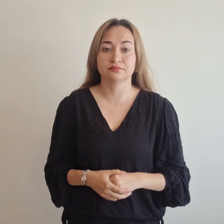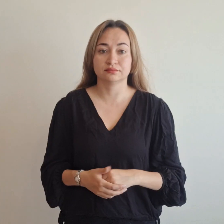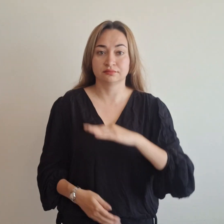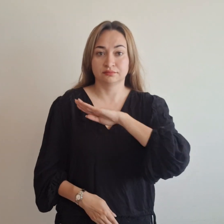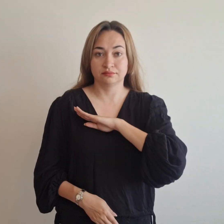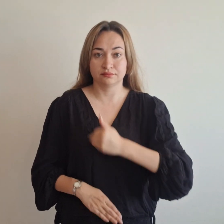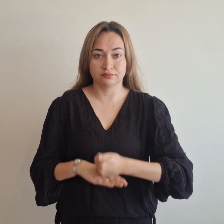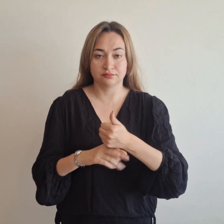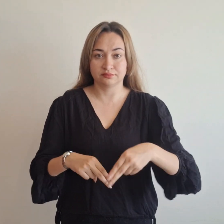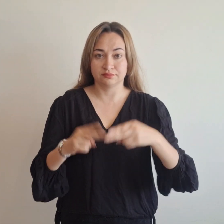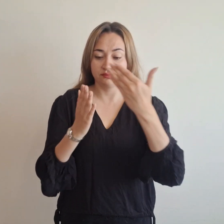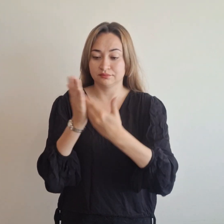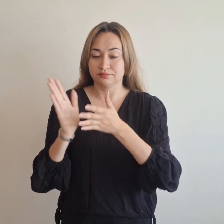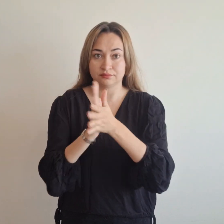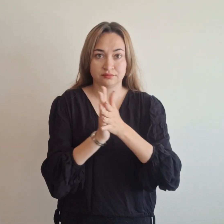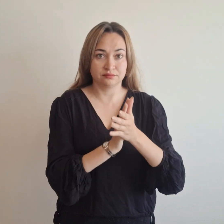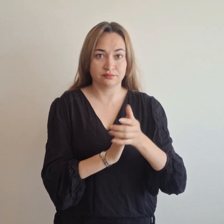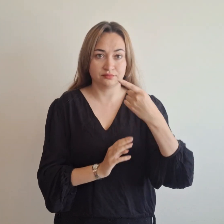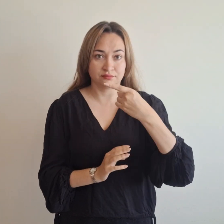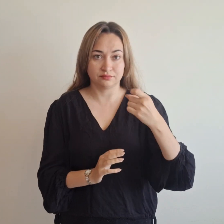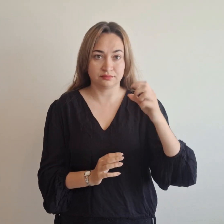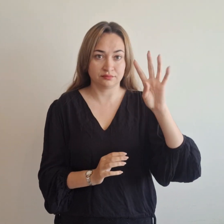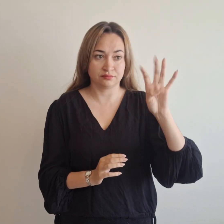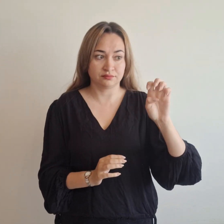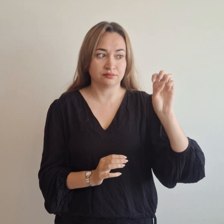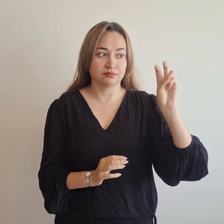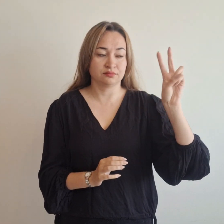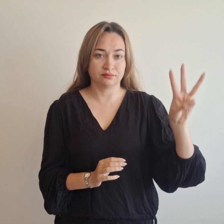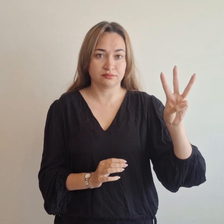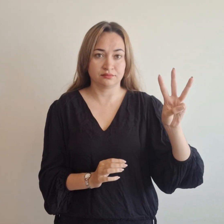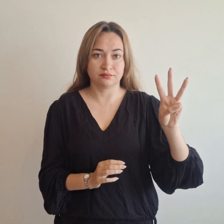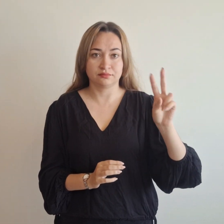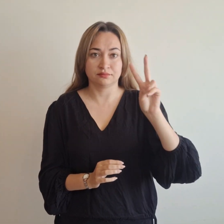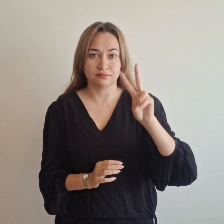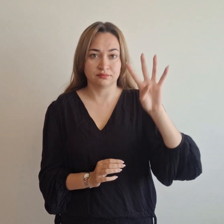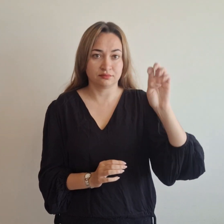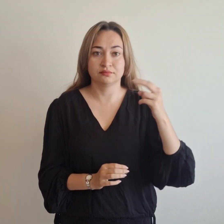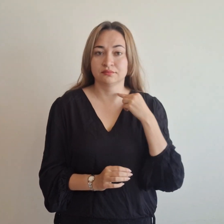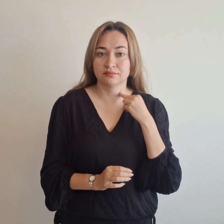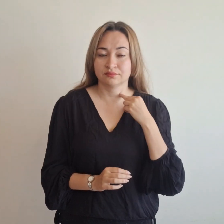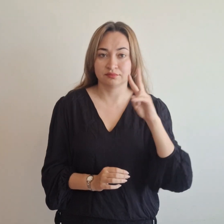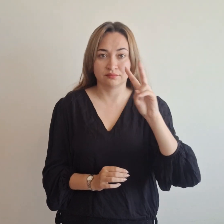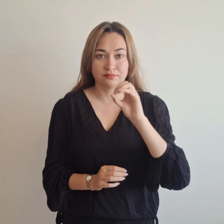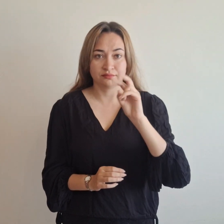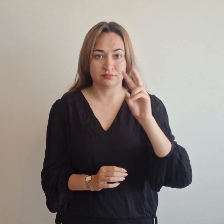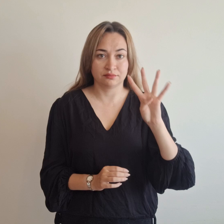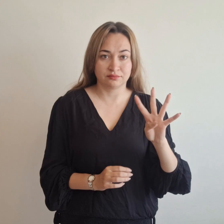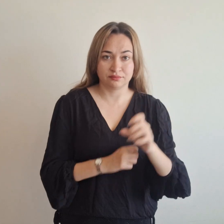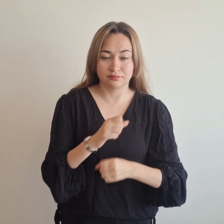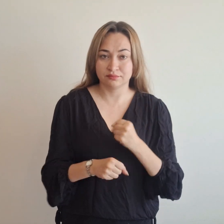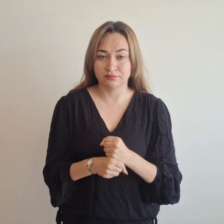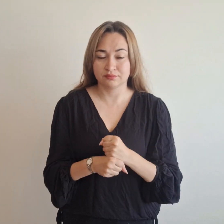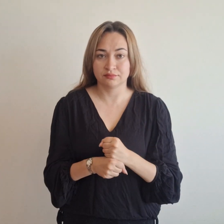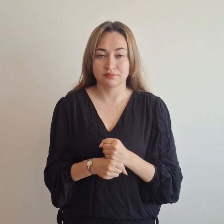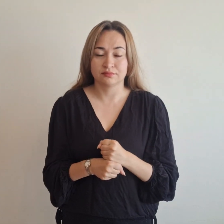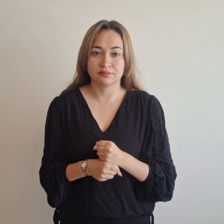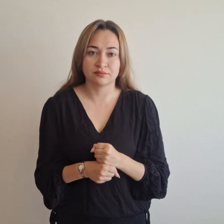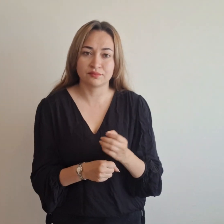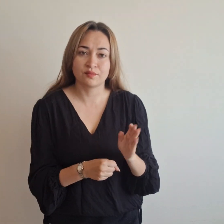Boletín informativo 193, 29 de noviembre de 2024. Barrio Las Quintas